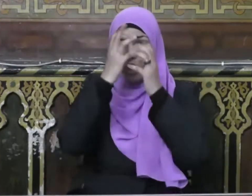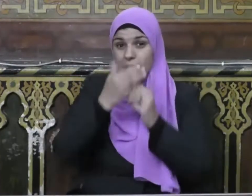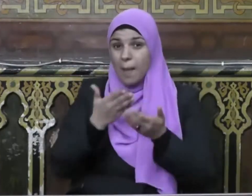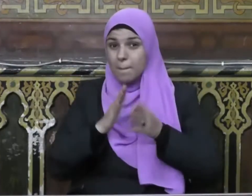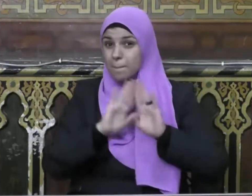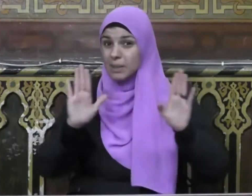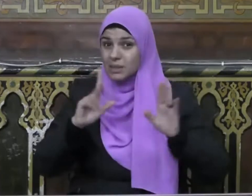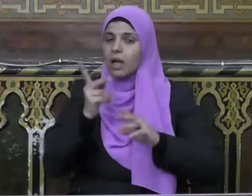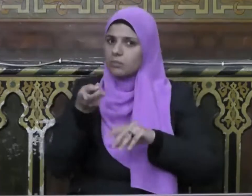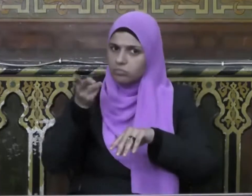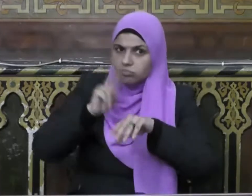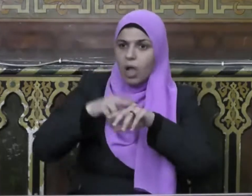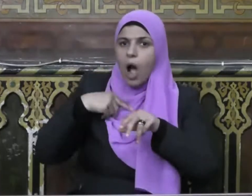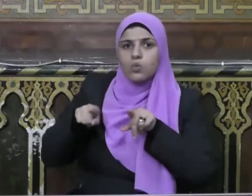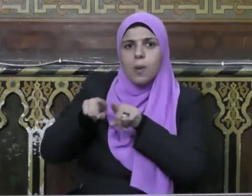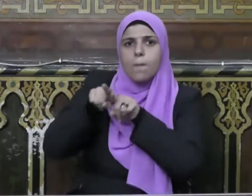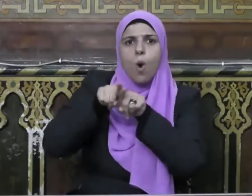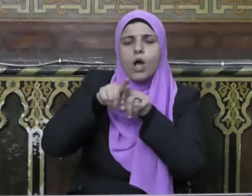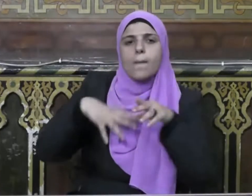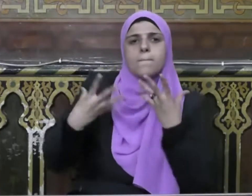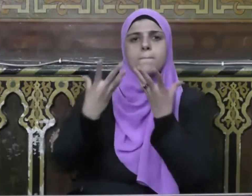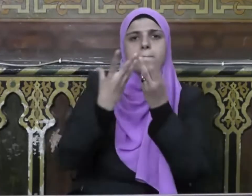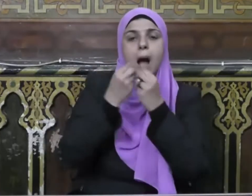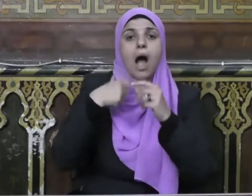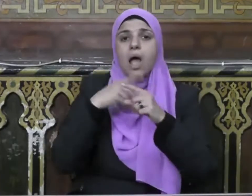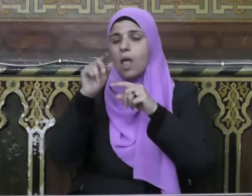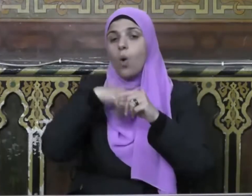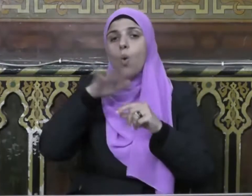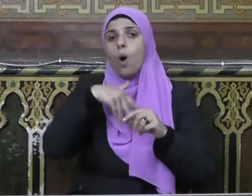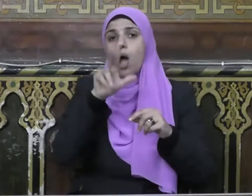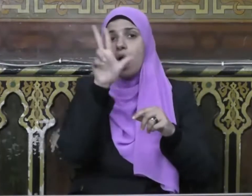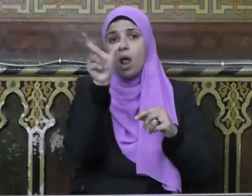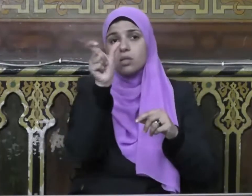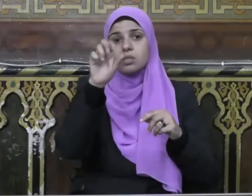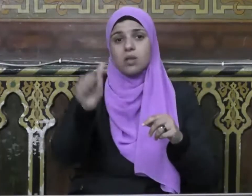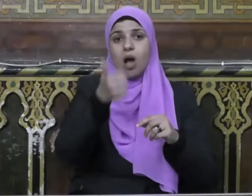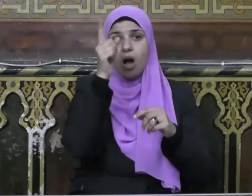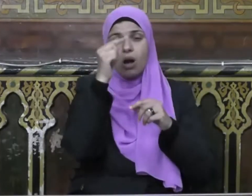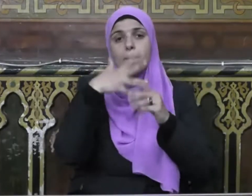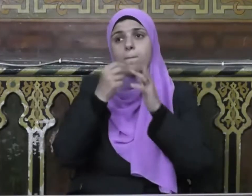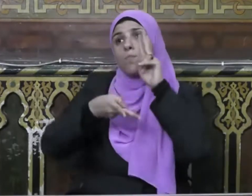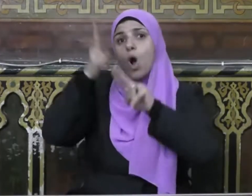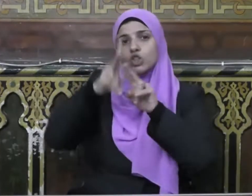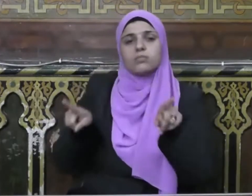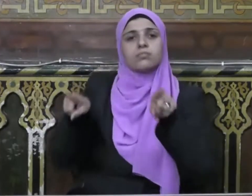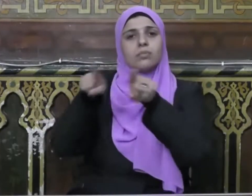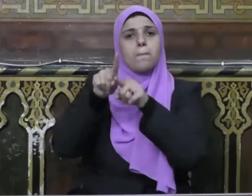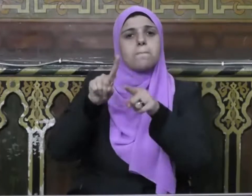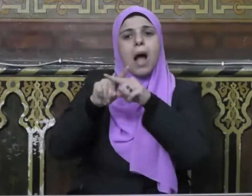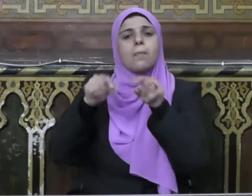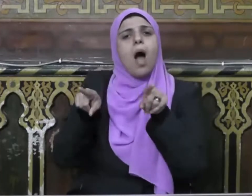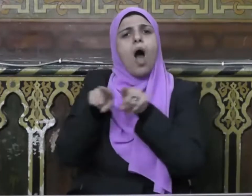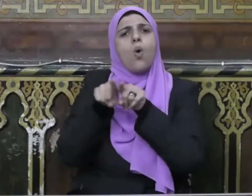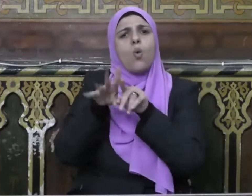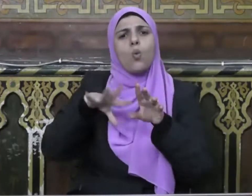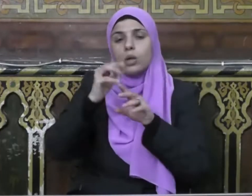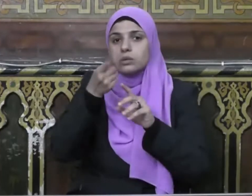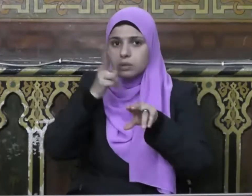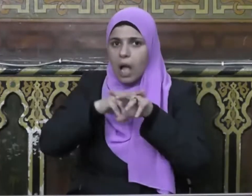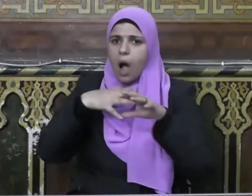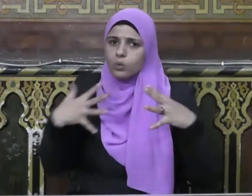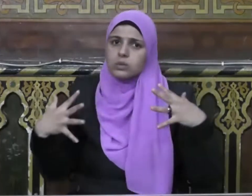صلى الله عليه وسلم بالمؤاخات بين المهاجرين والأنصار وإنما انتقل إلى